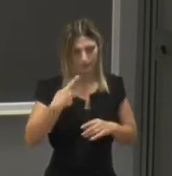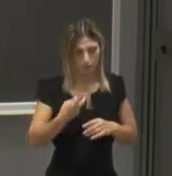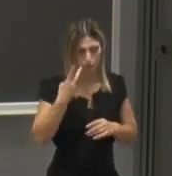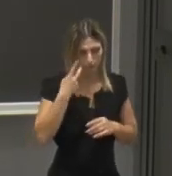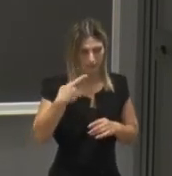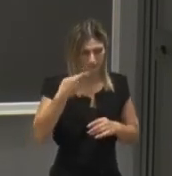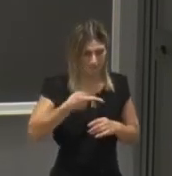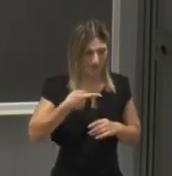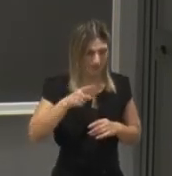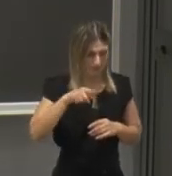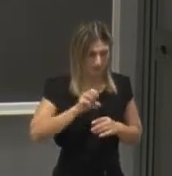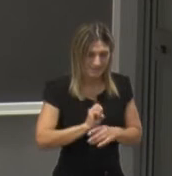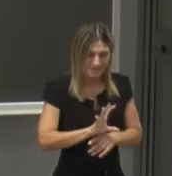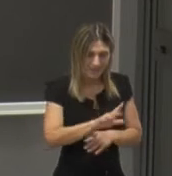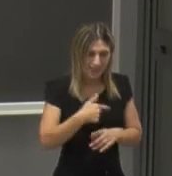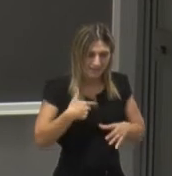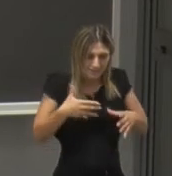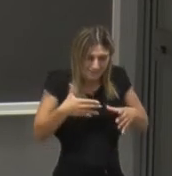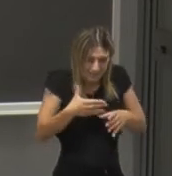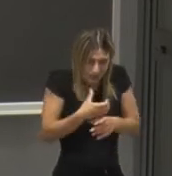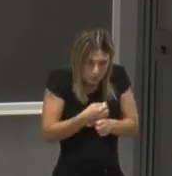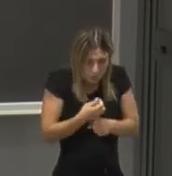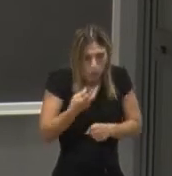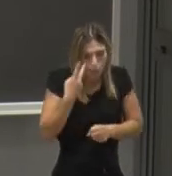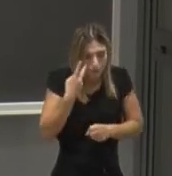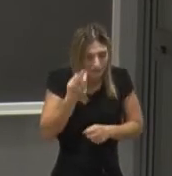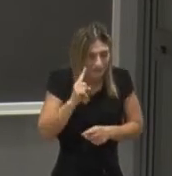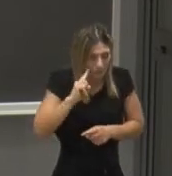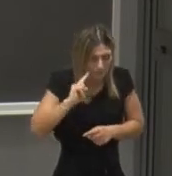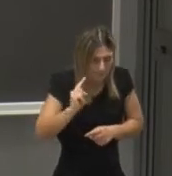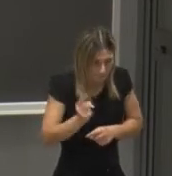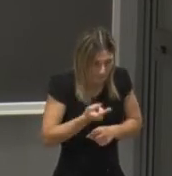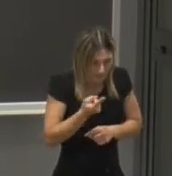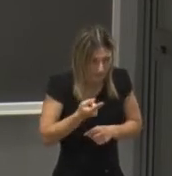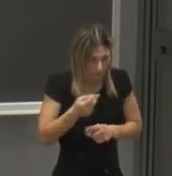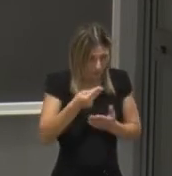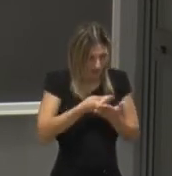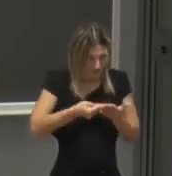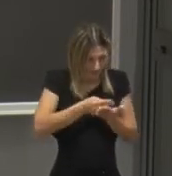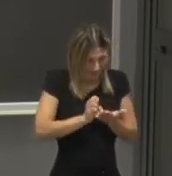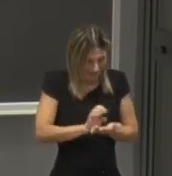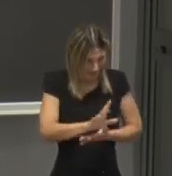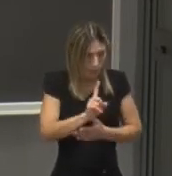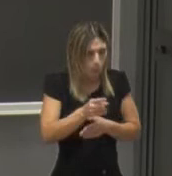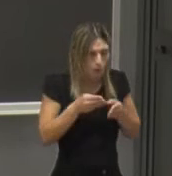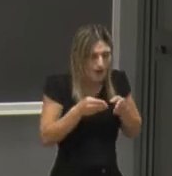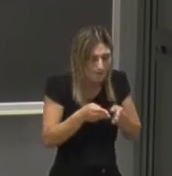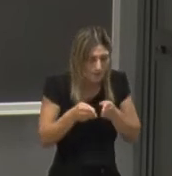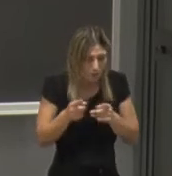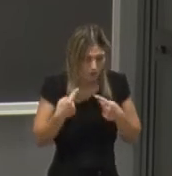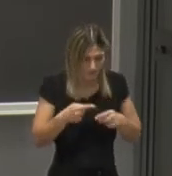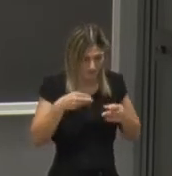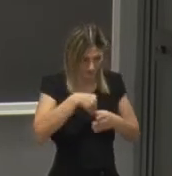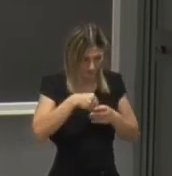diciamo riassuntiva in cui vi farò vedere meglio o perlomeno graficamente quali sono i percorsi del nostro